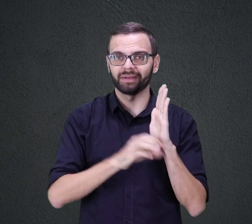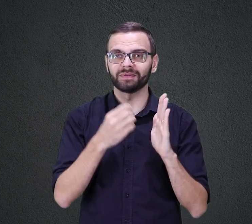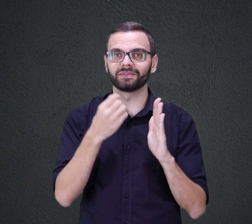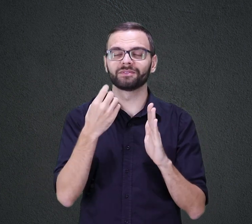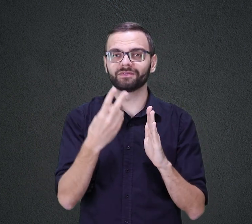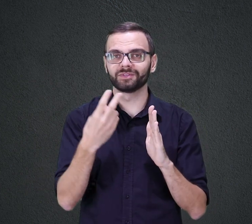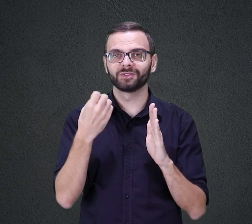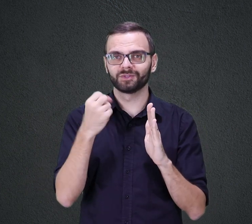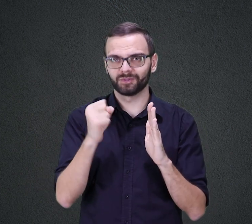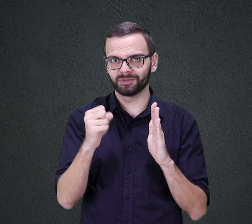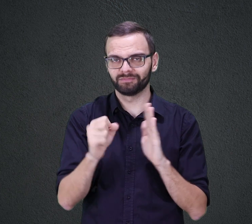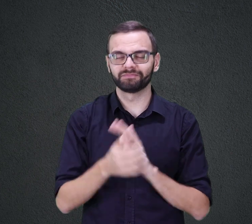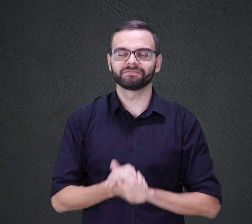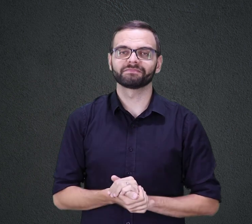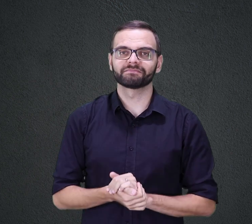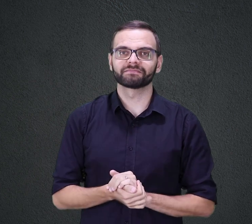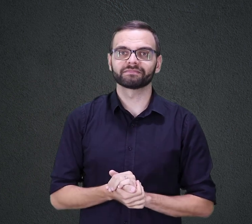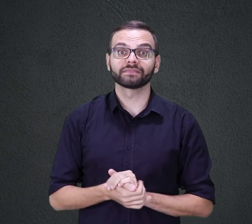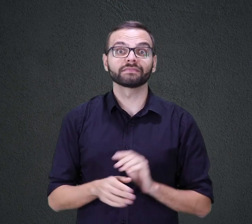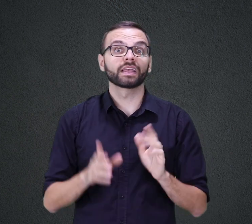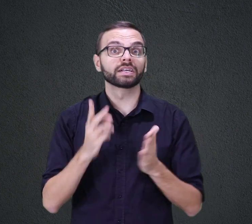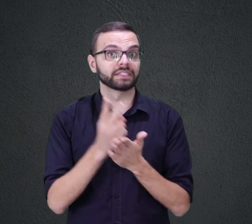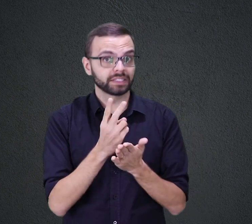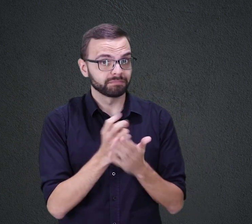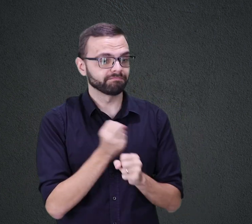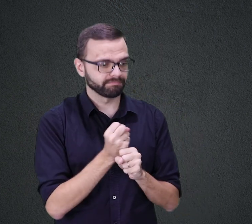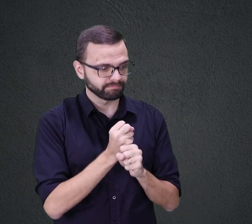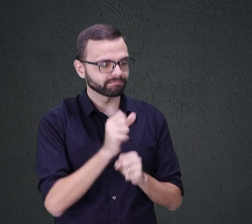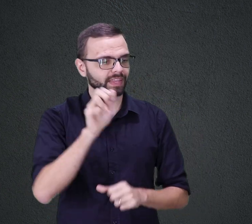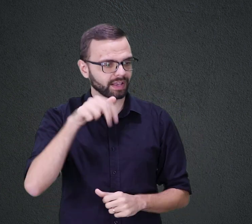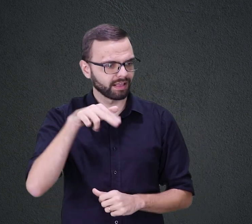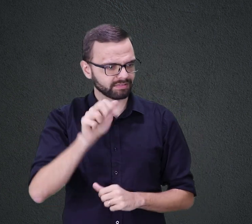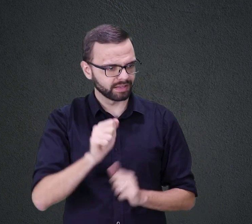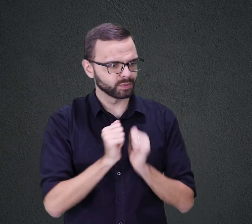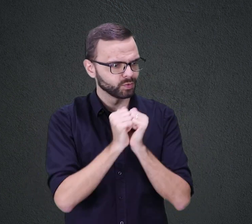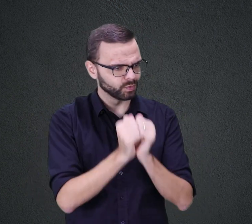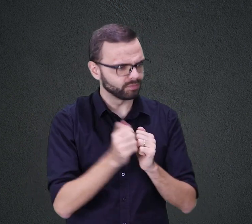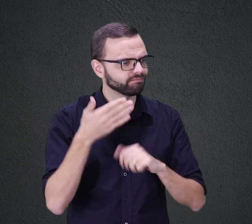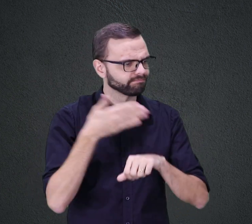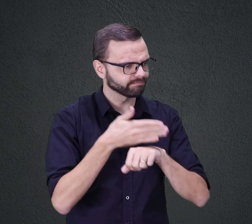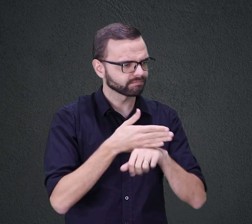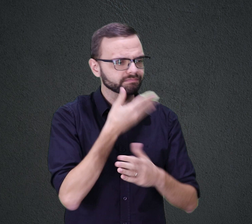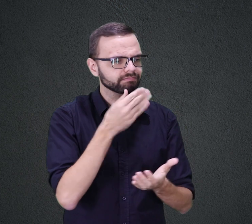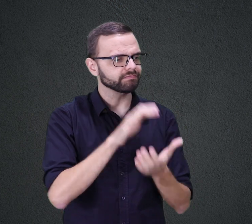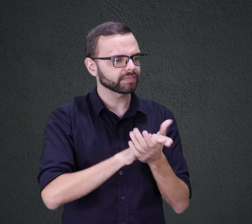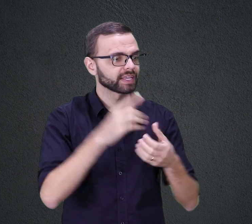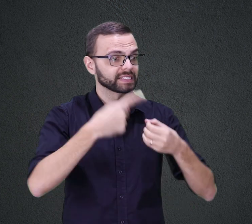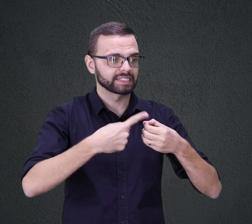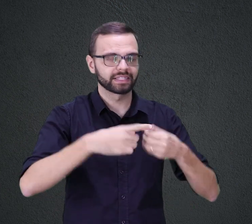TODOS OS ANOS ANA E SEU MARIDO IAM VISITAR O FILHO EM SILÓ É DIFÍCIL MENSURAR